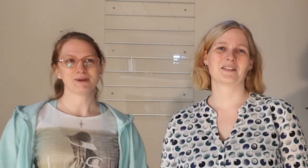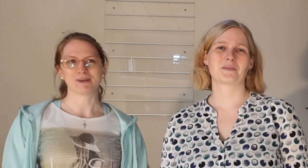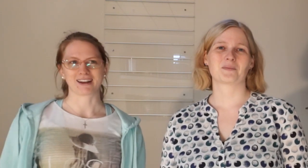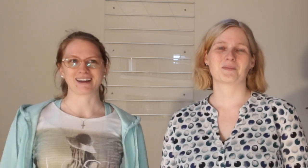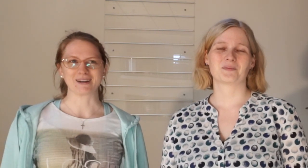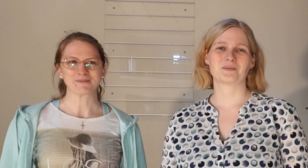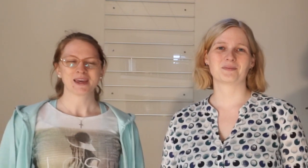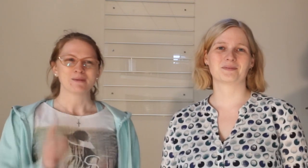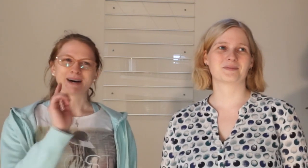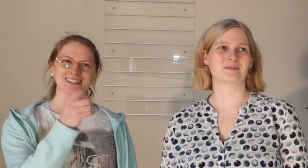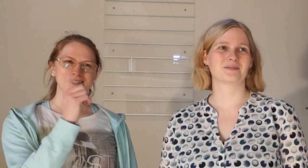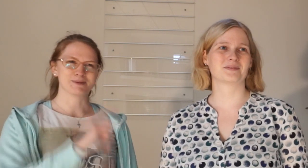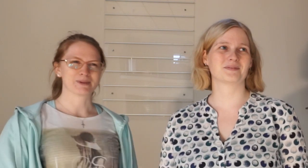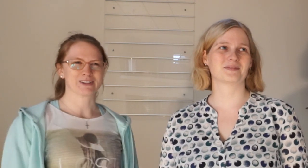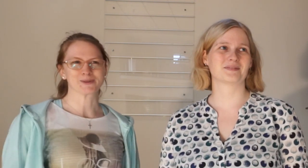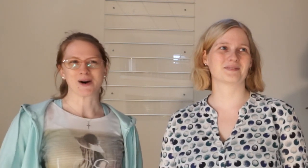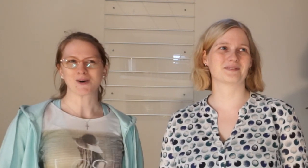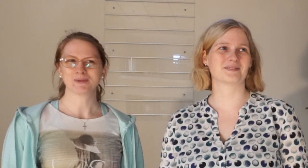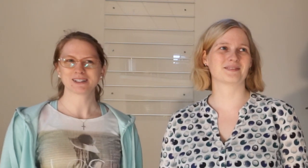mitmachen kann. Macht ihr die Bewegung auch mit?